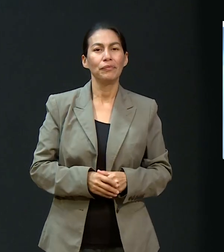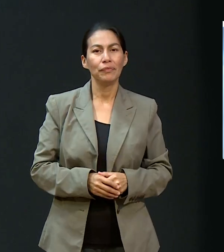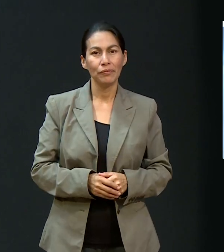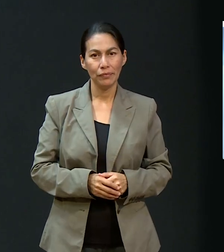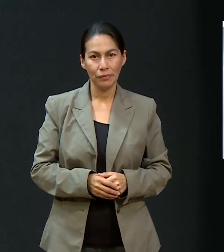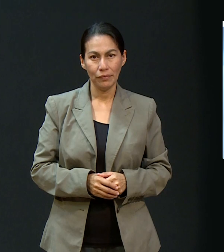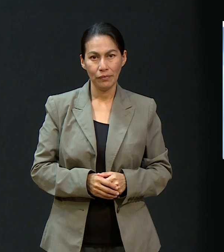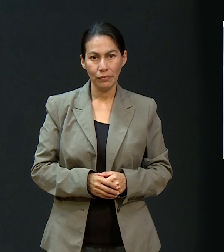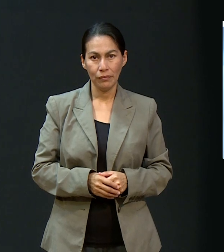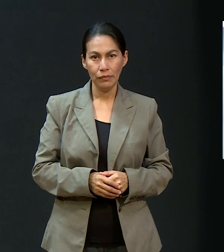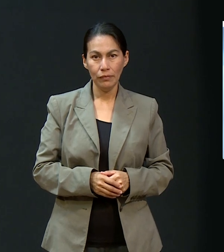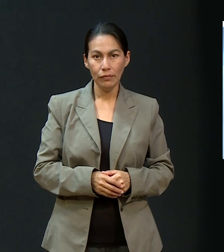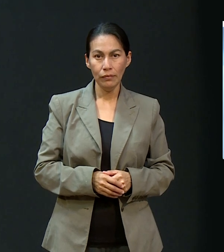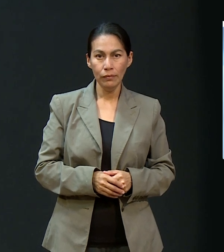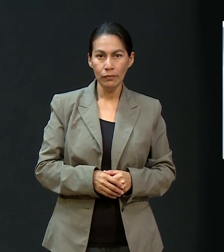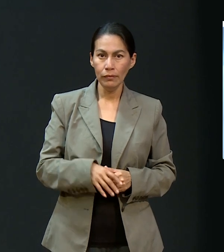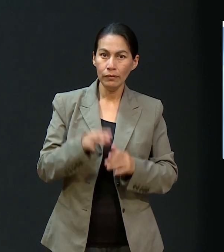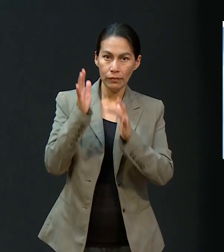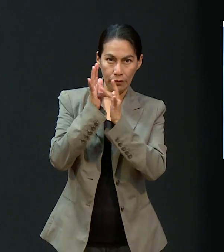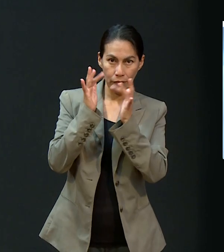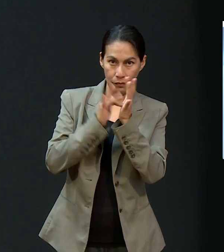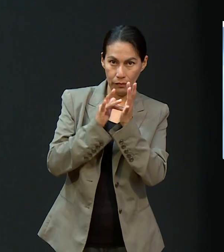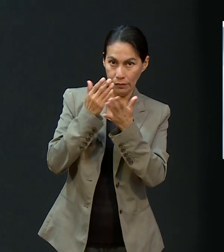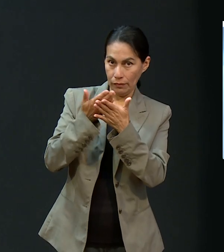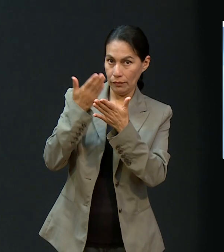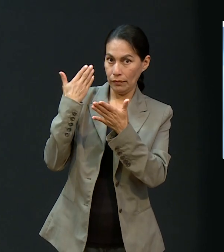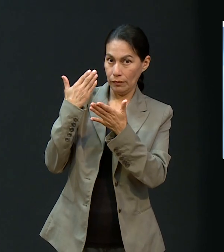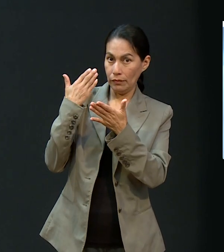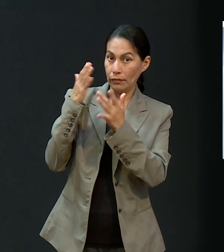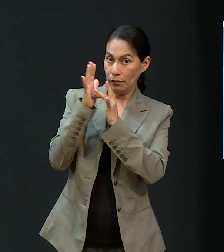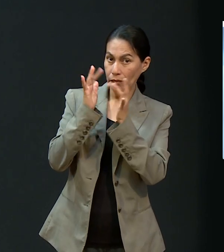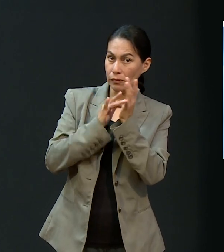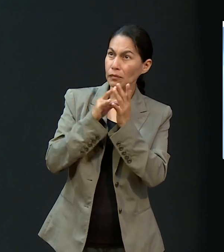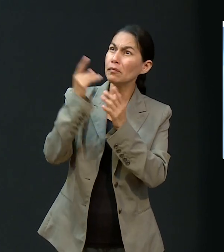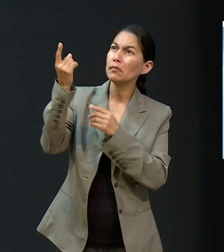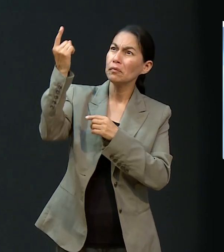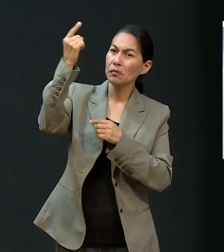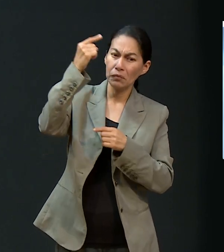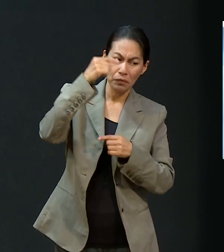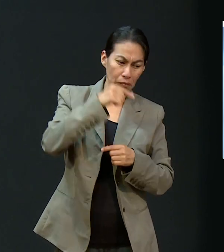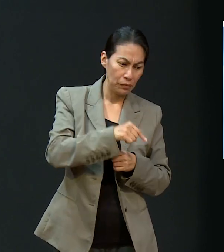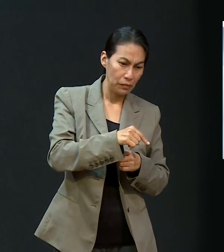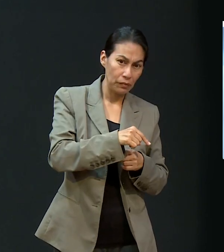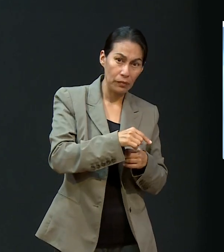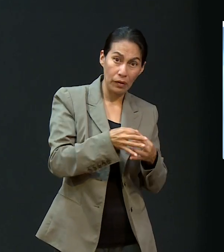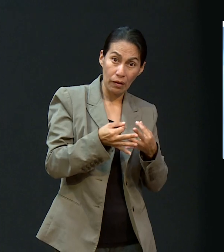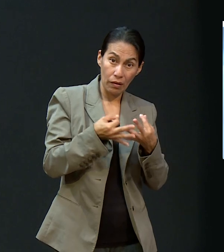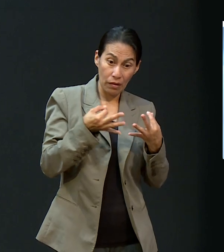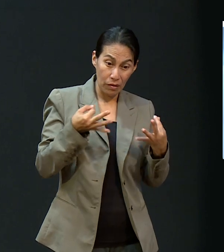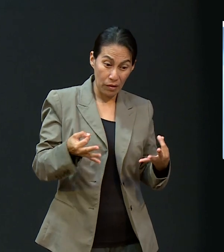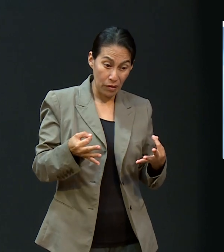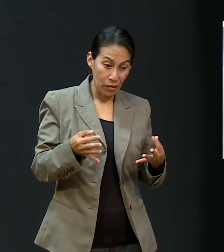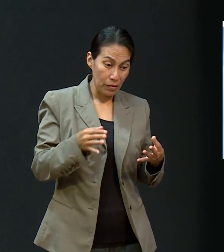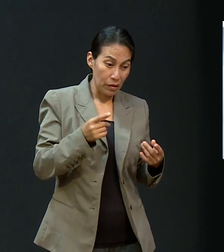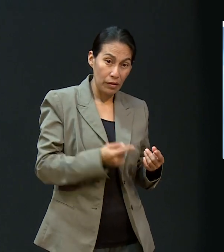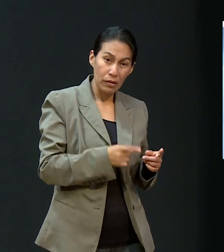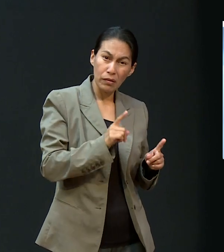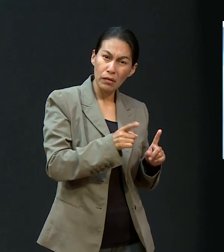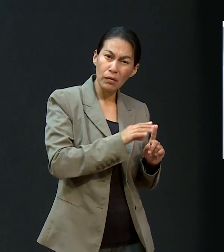Jesús vino a nacer en esta tierra con el propósito de que todos durante el